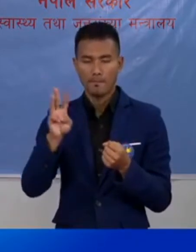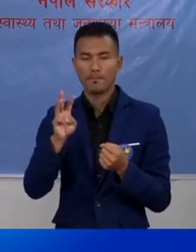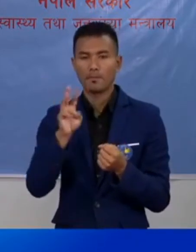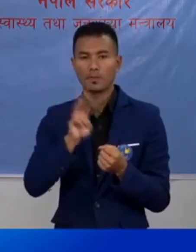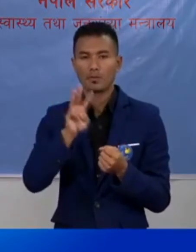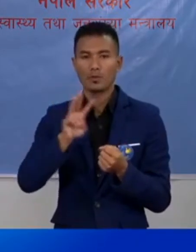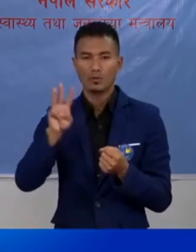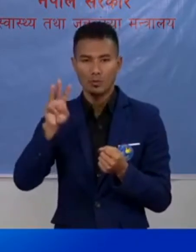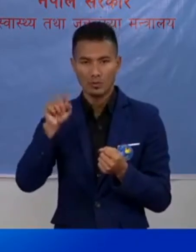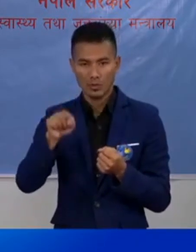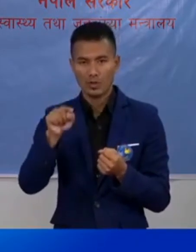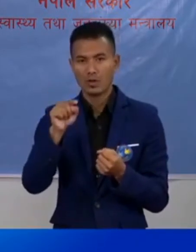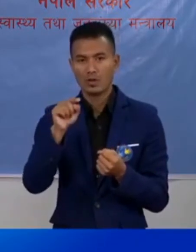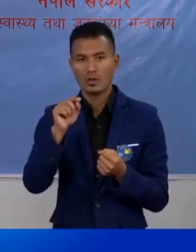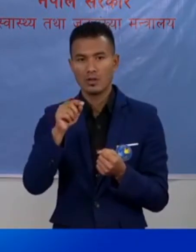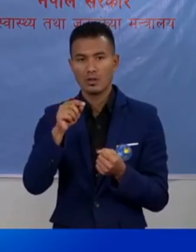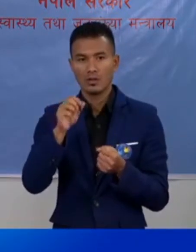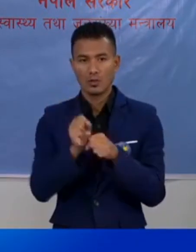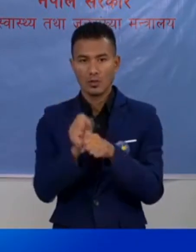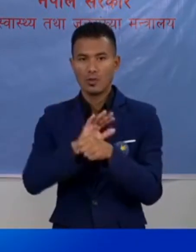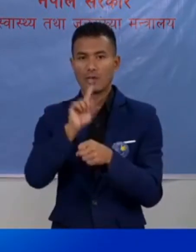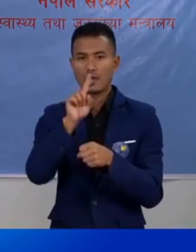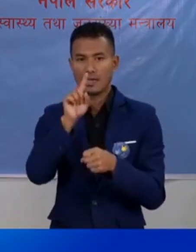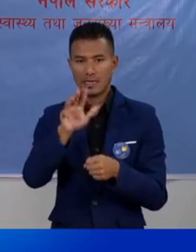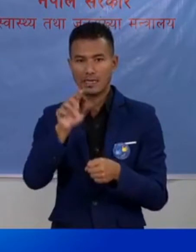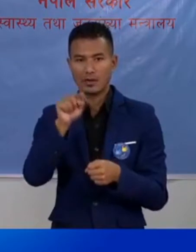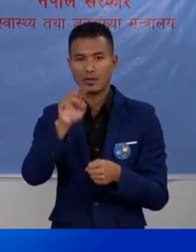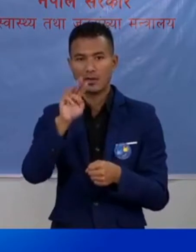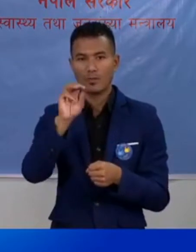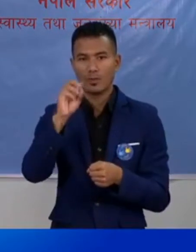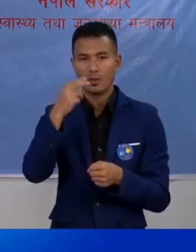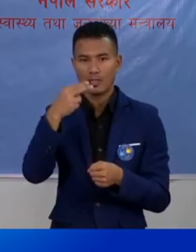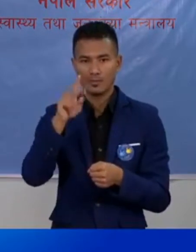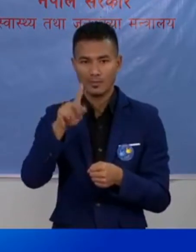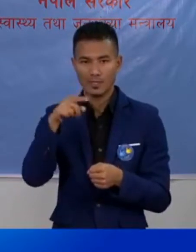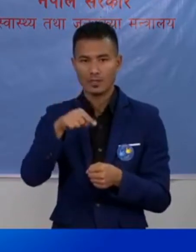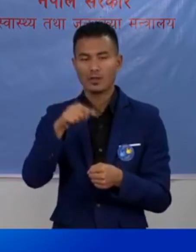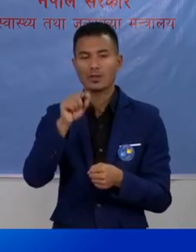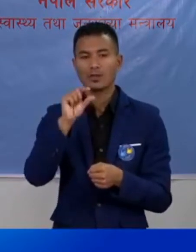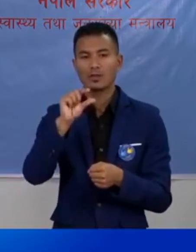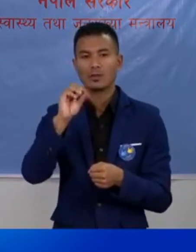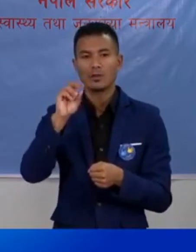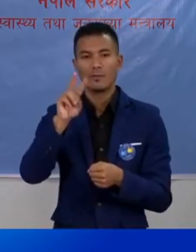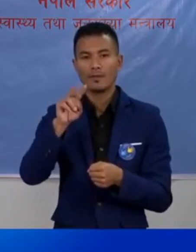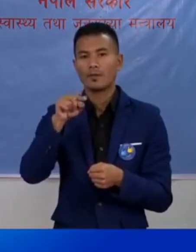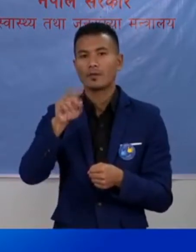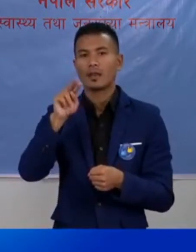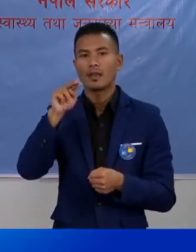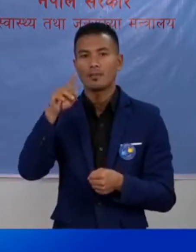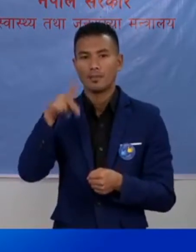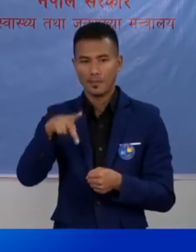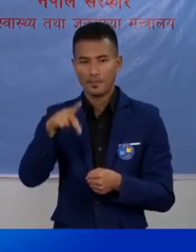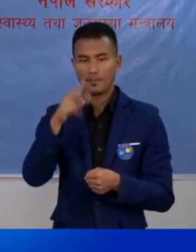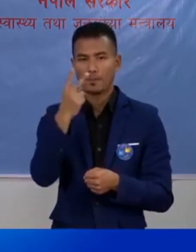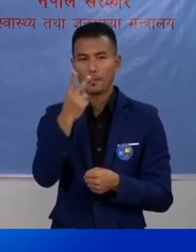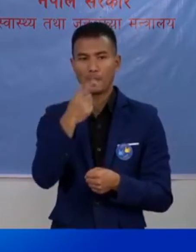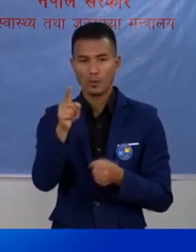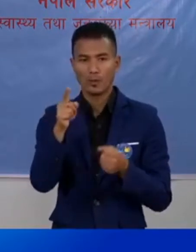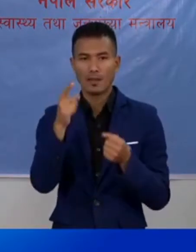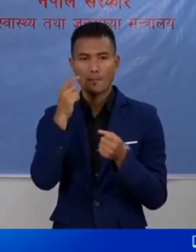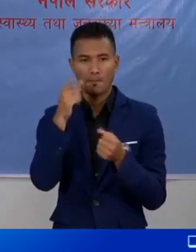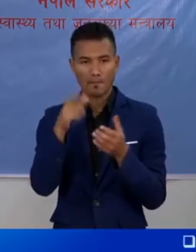www.covid19.mosp.gov.np यो दुई टा